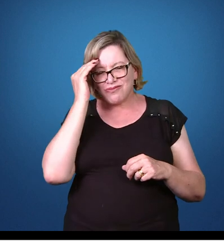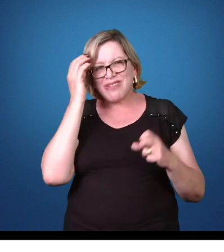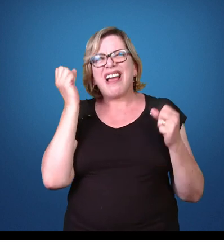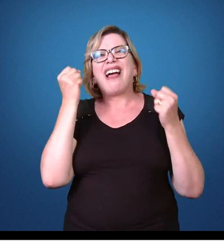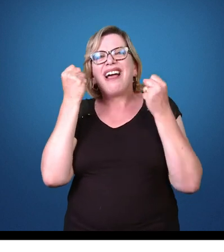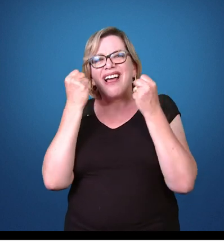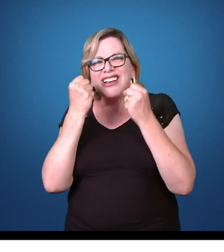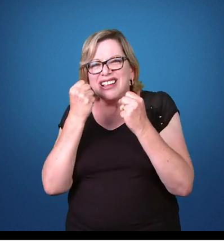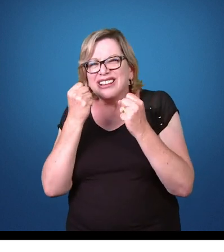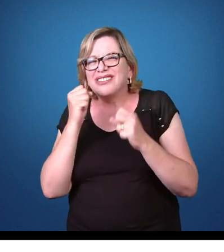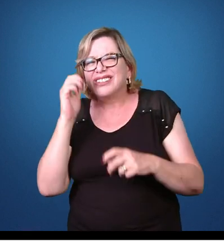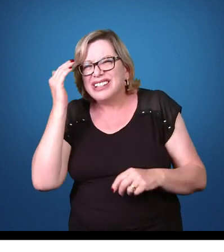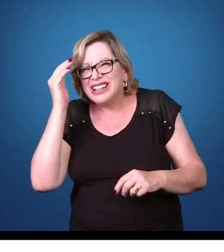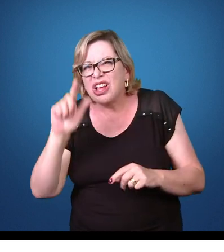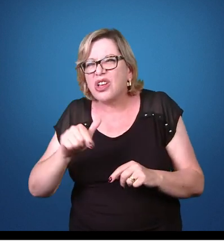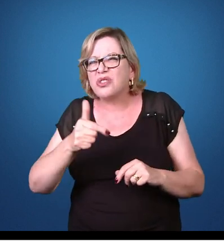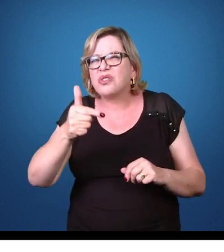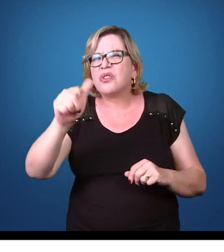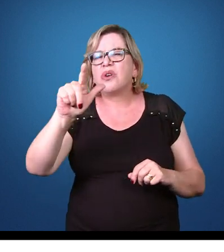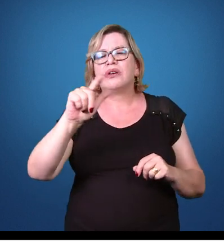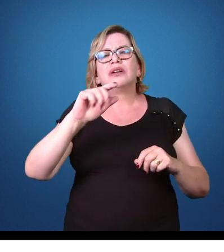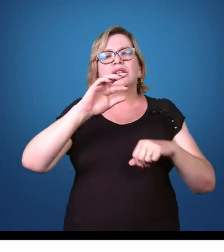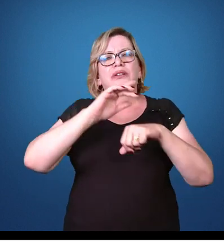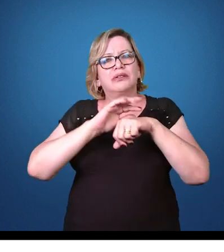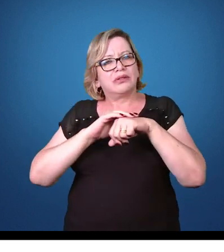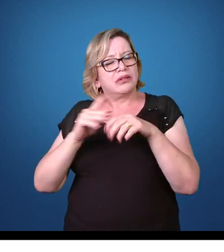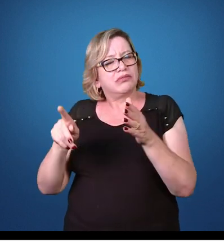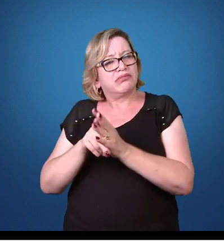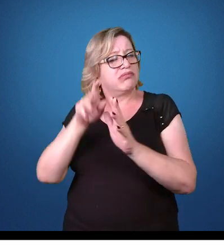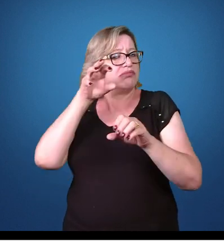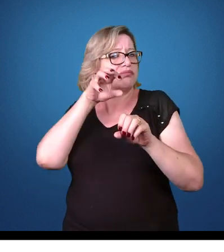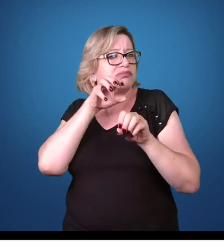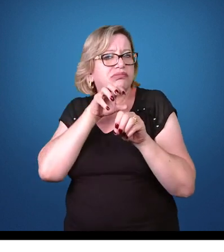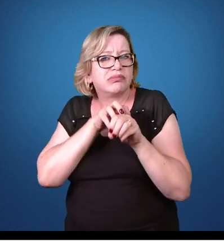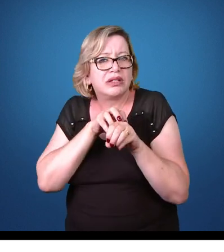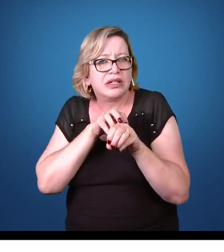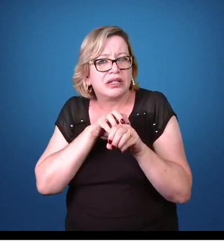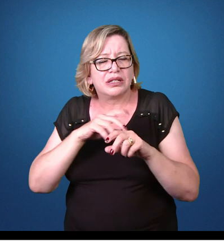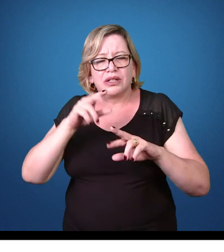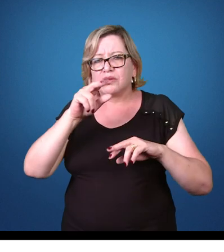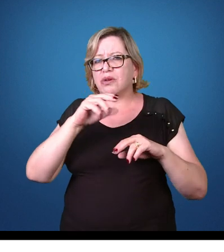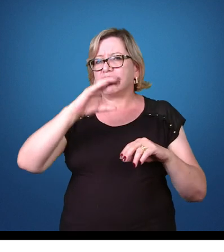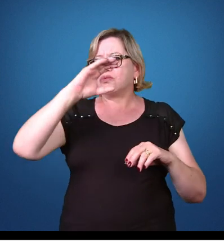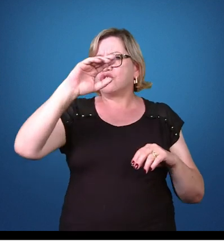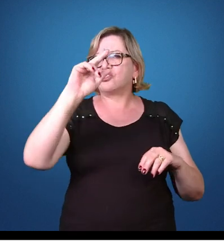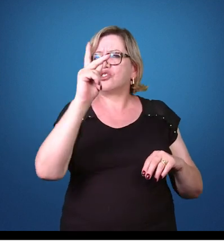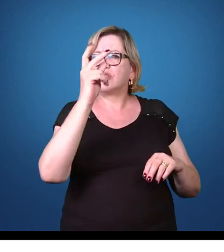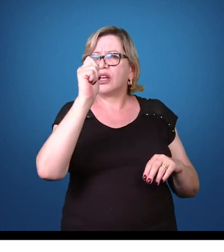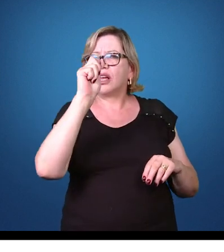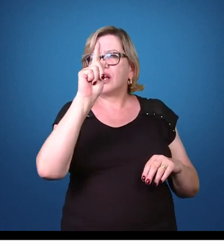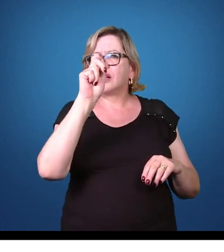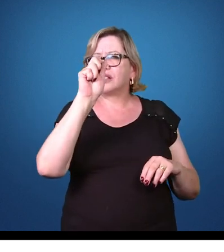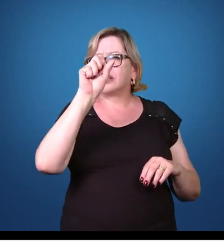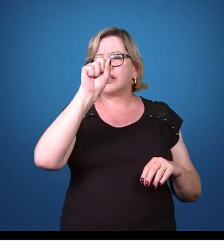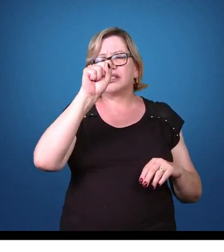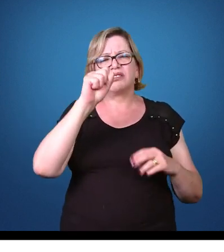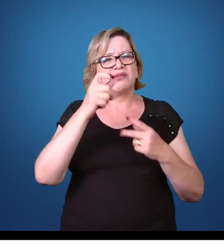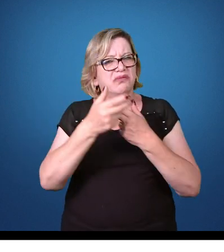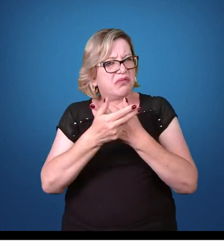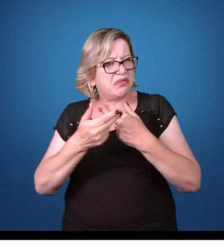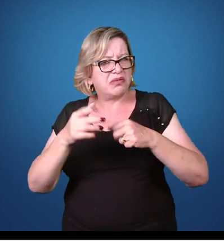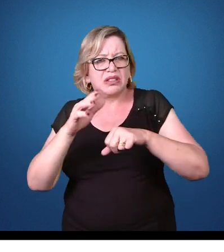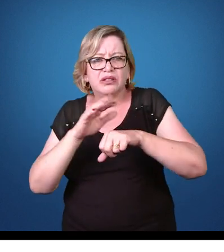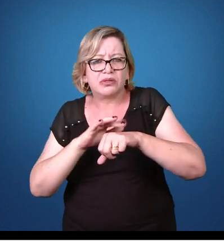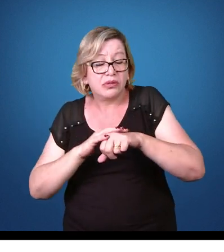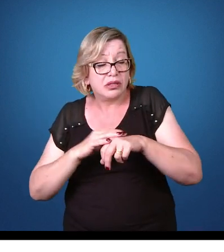doenças que estão relacionadas aos protozoários que a gente já comentou anteriormente, doenças de chagas, uma amebíase, elas estão